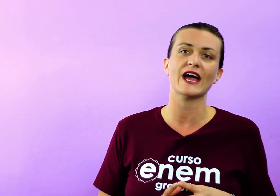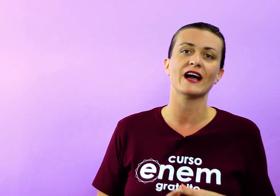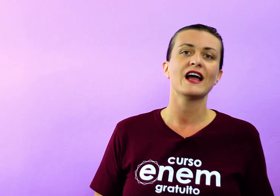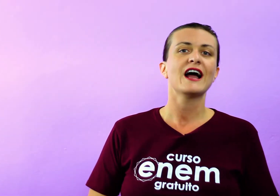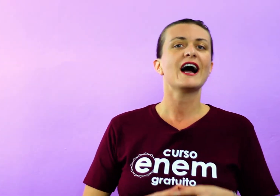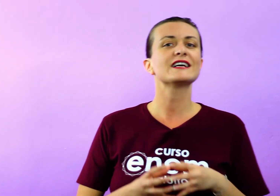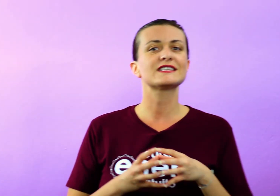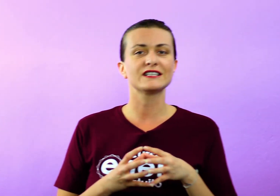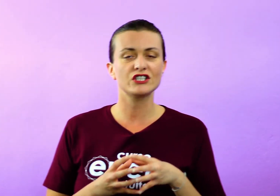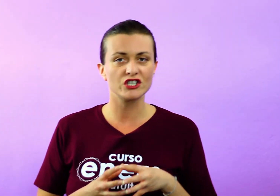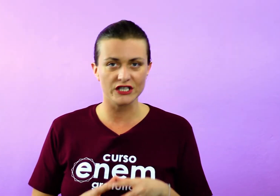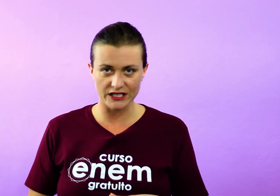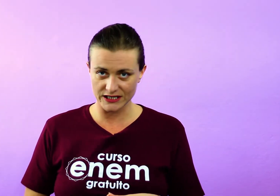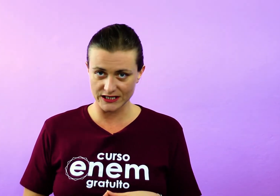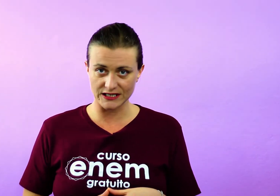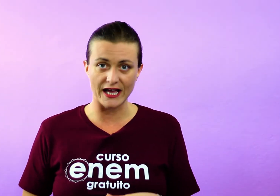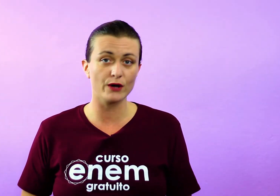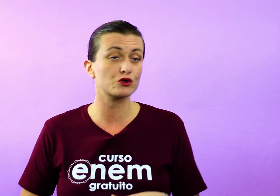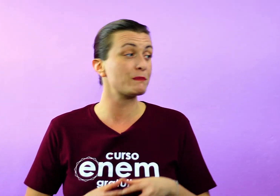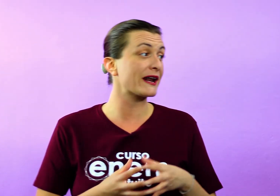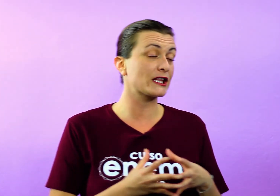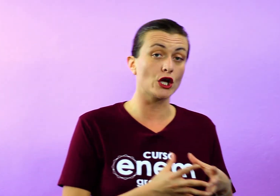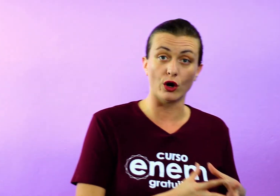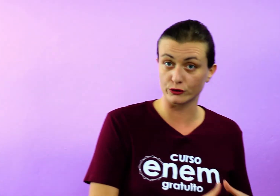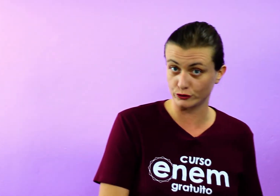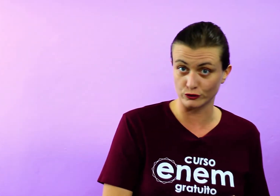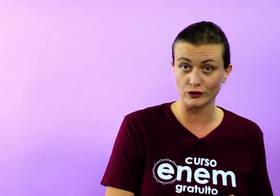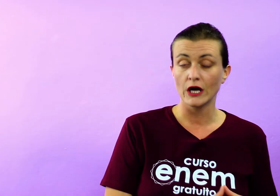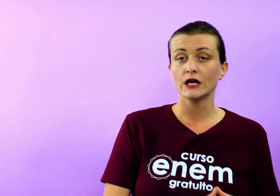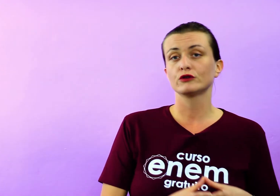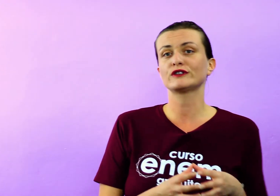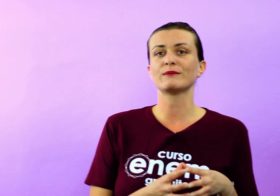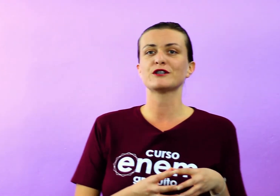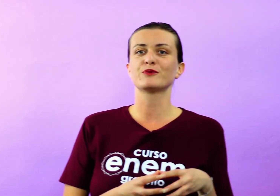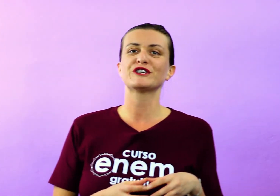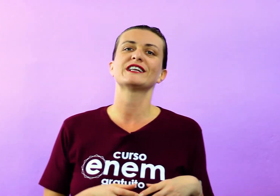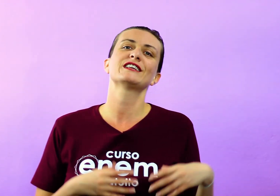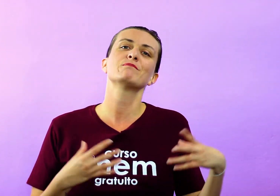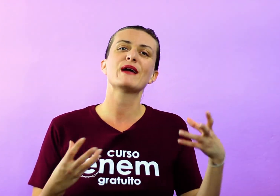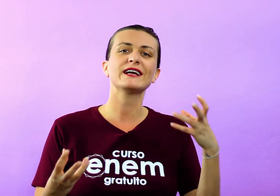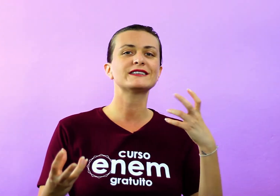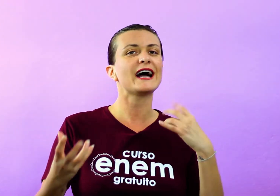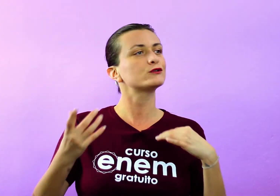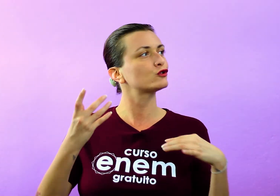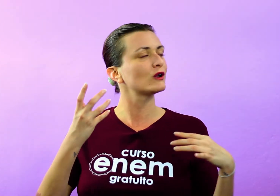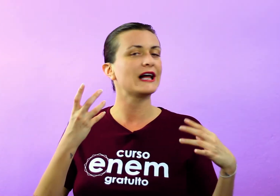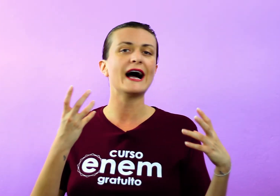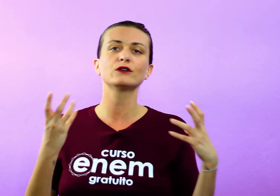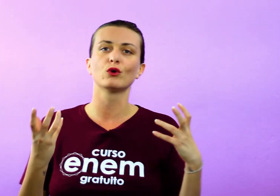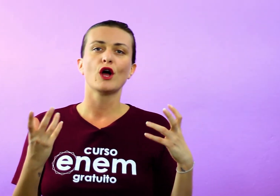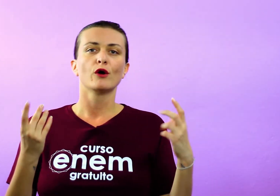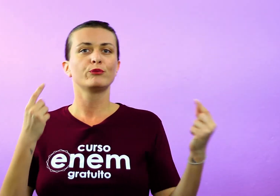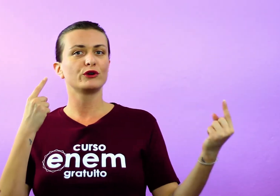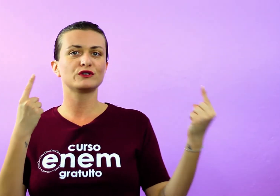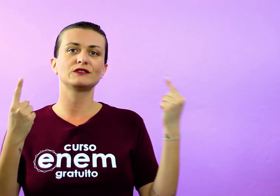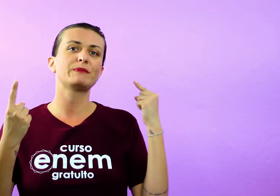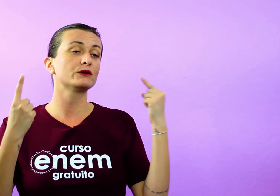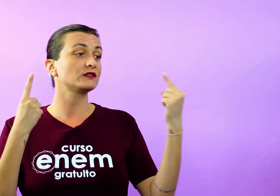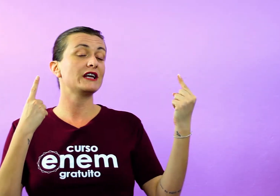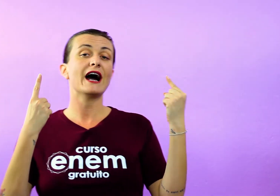Matos Guerra as antíteses, os paradoxos. Justamente porque ele também está assolado